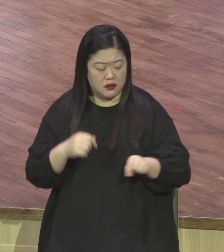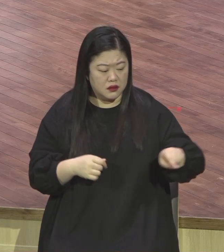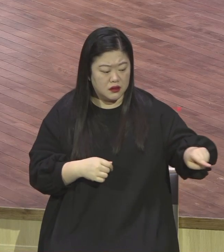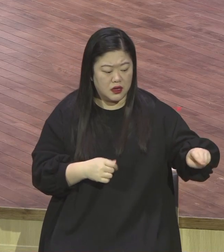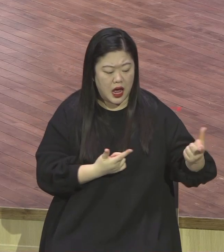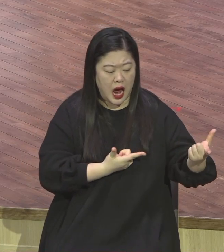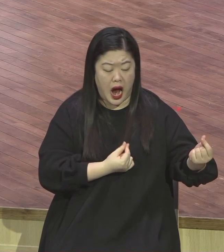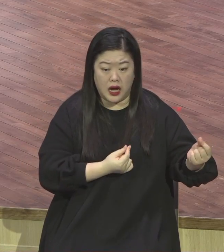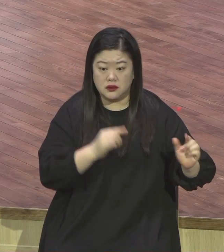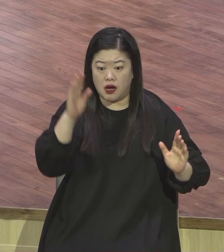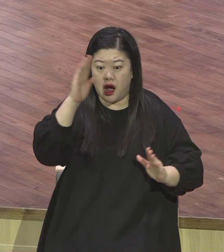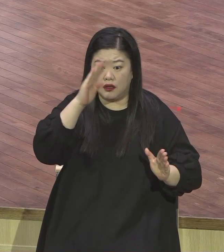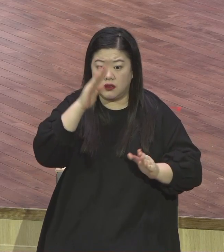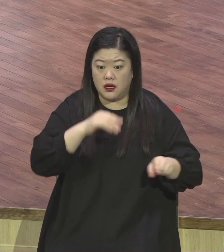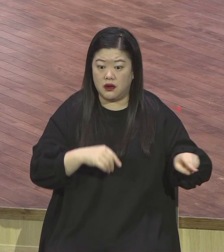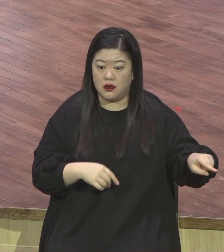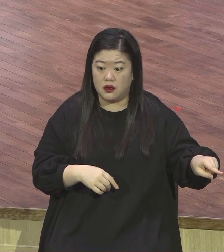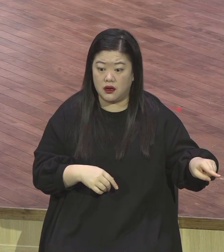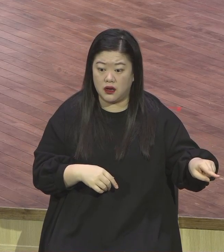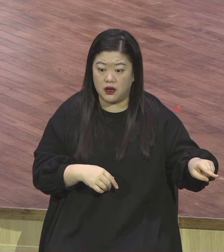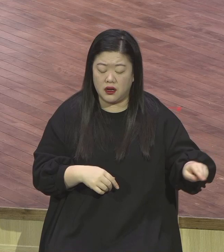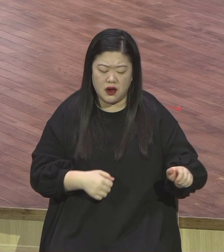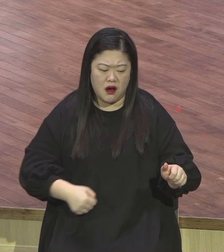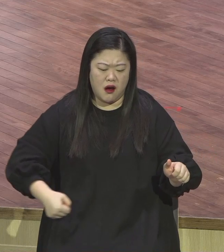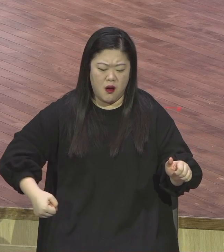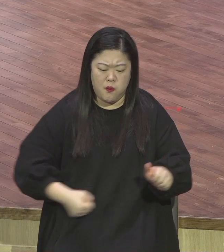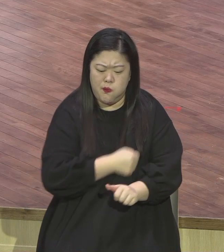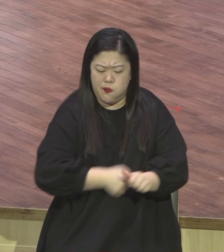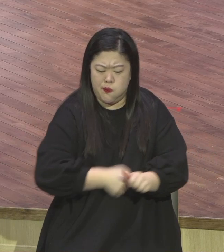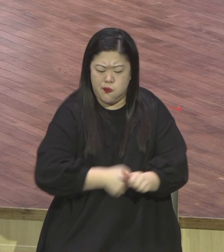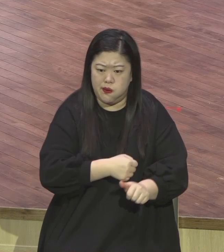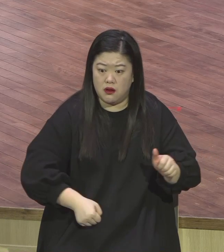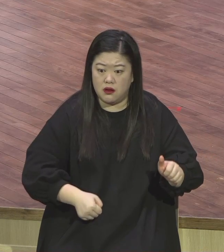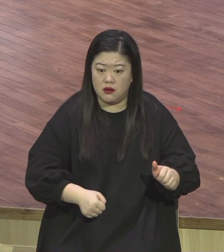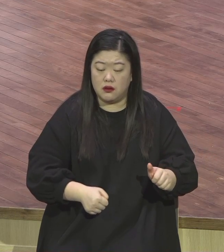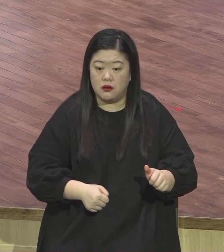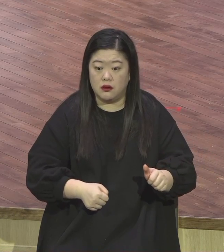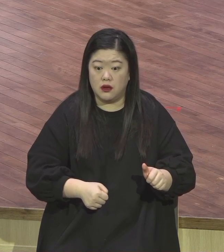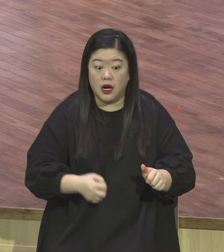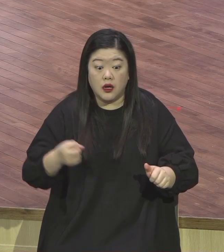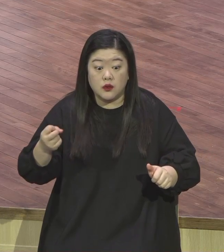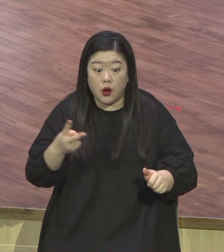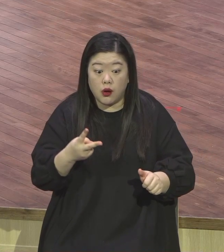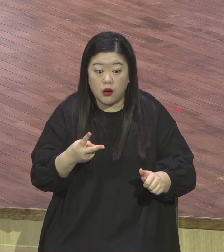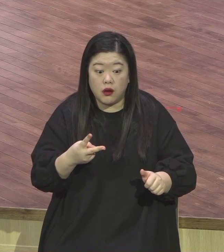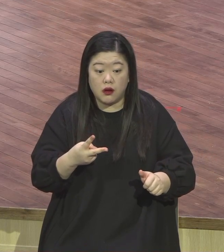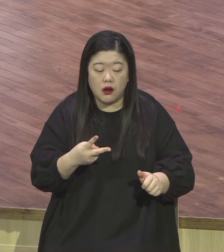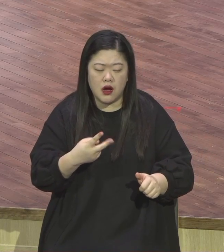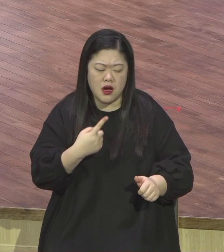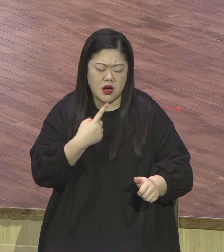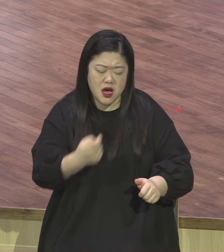선수에게 그렇게 했느냐 흉기를 가지고 그렇게 폭력을 하고